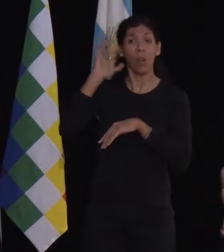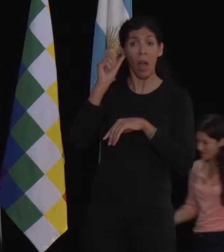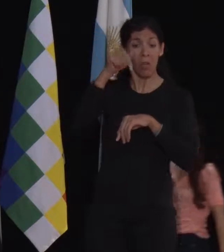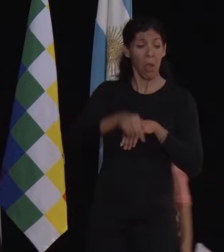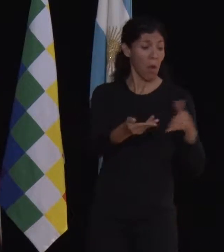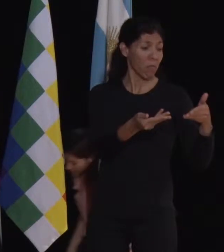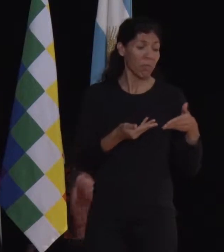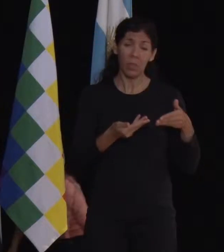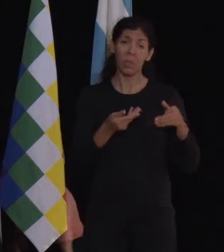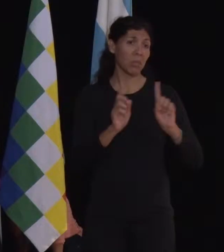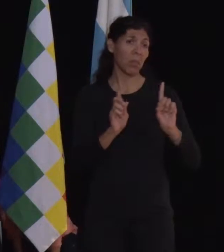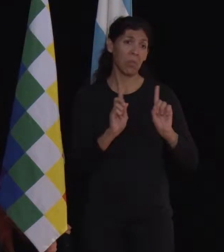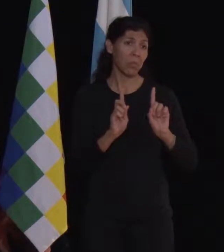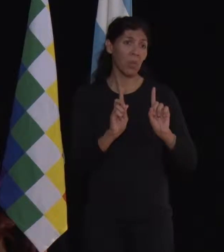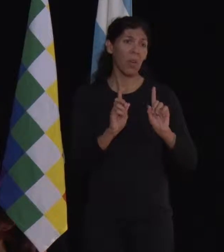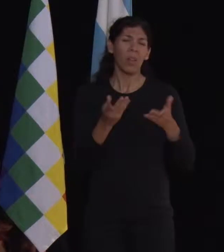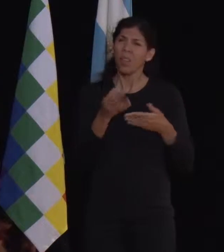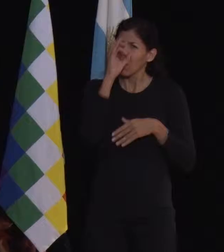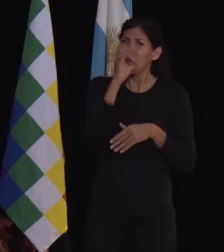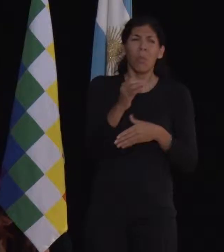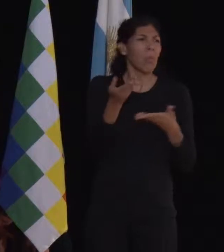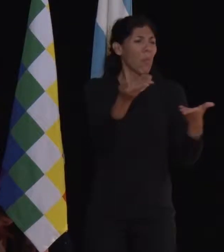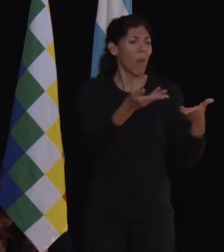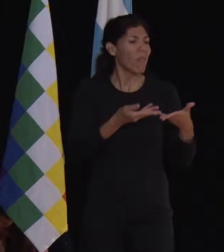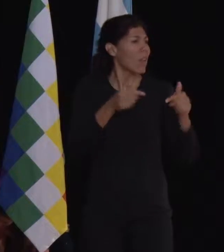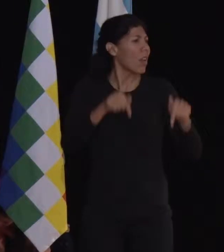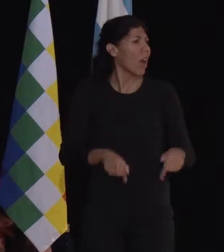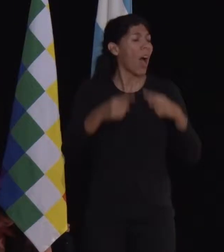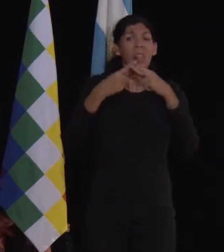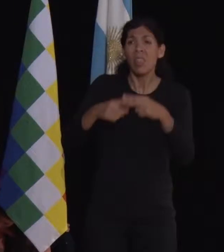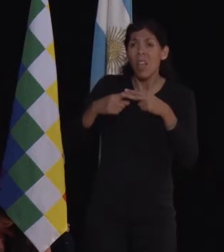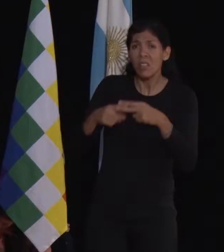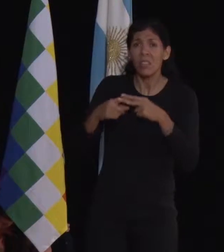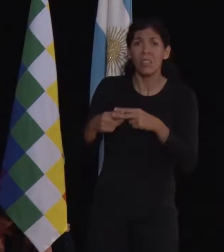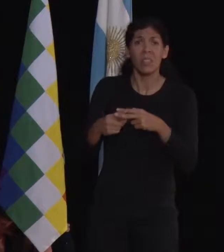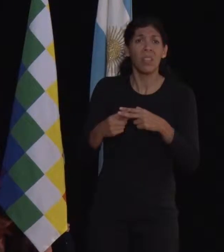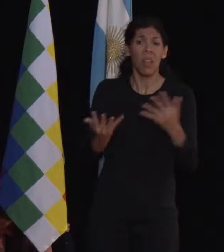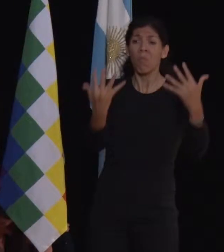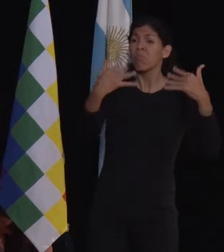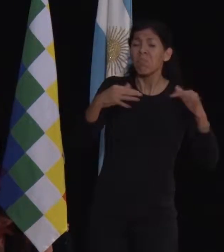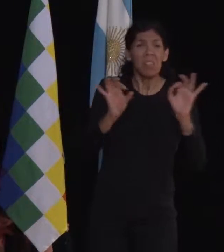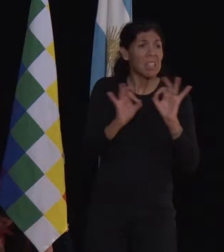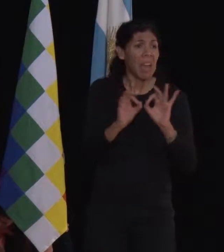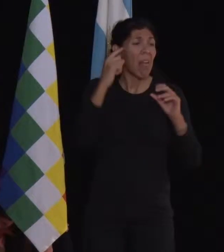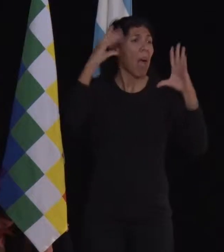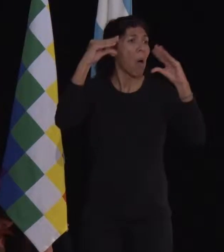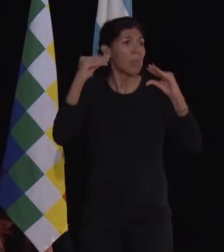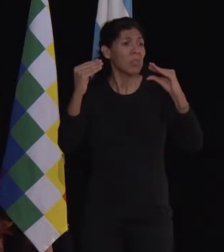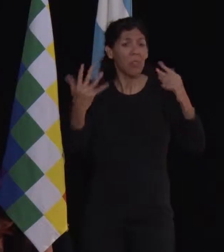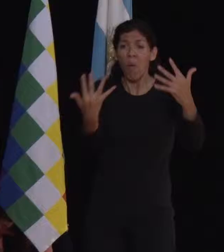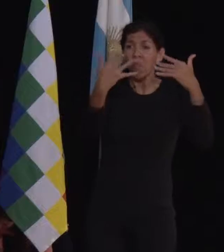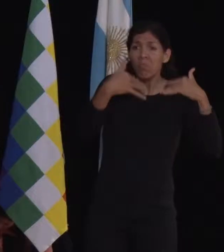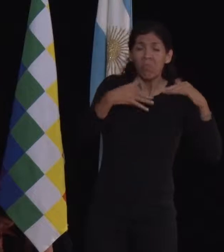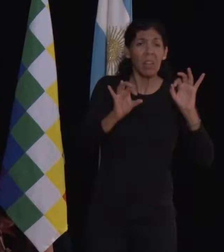presentes acá y que tampoco nunca aparecen en los talleres de sensibilización, de capacitación, porque